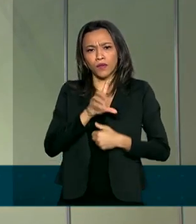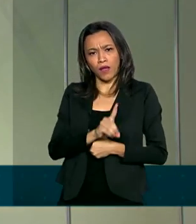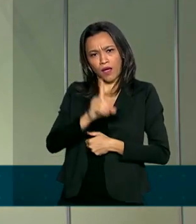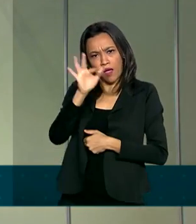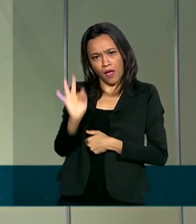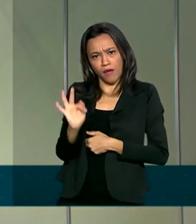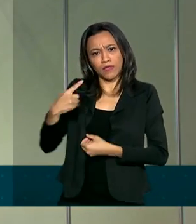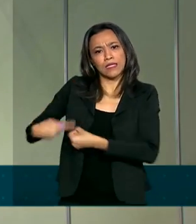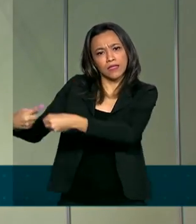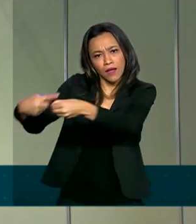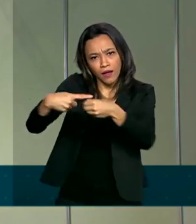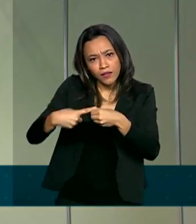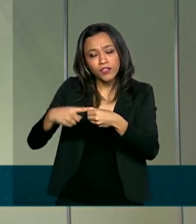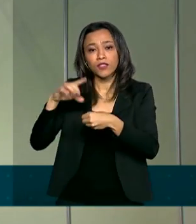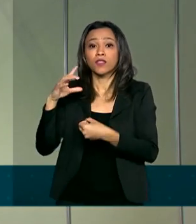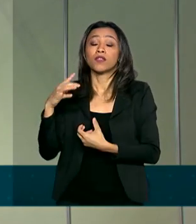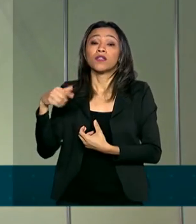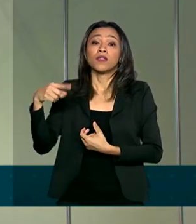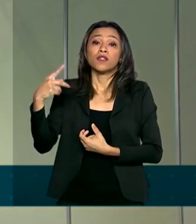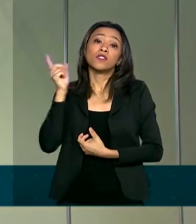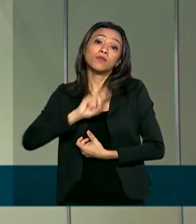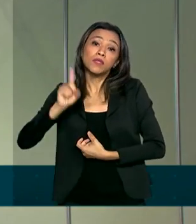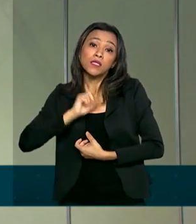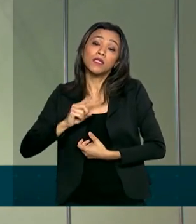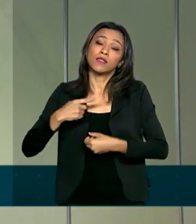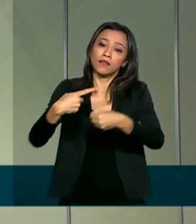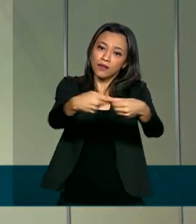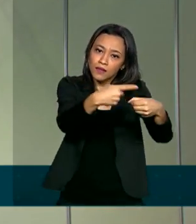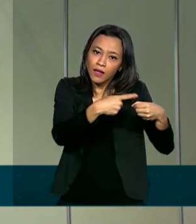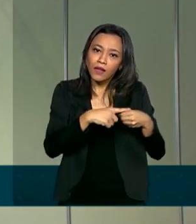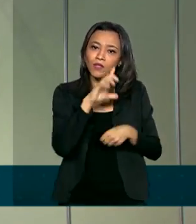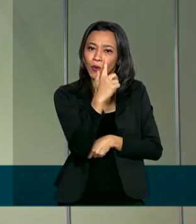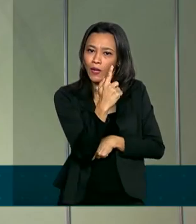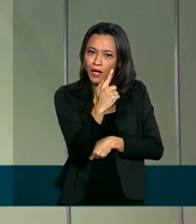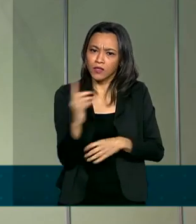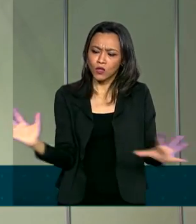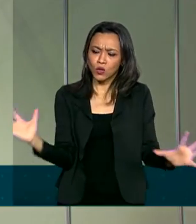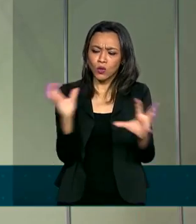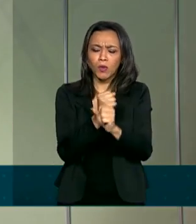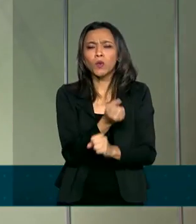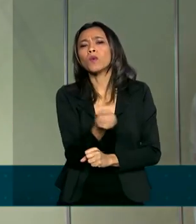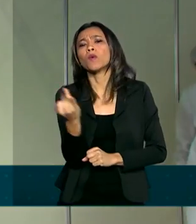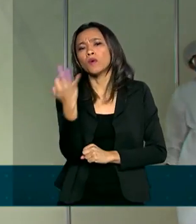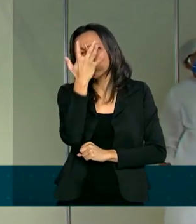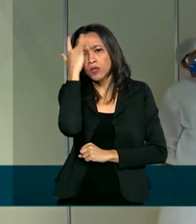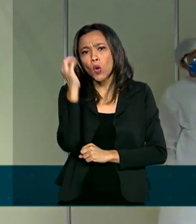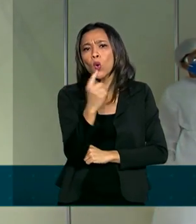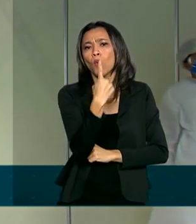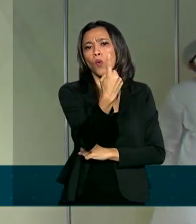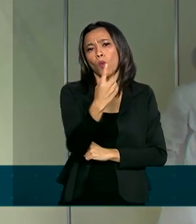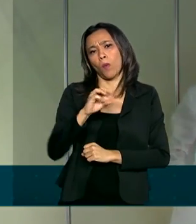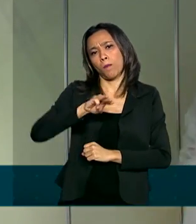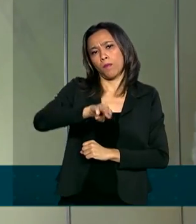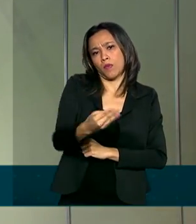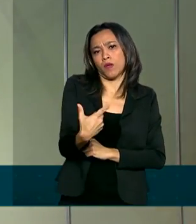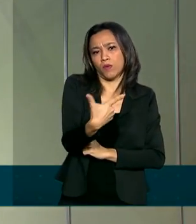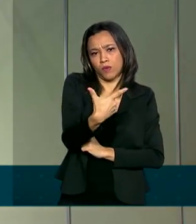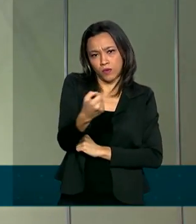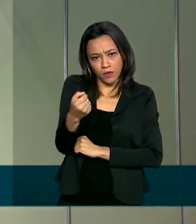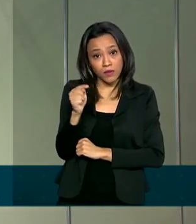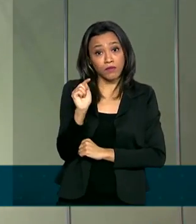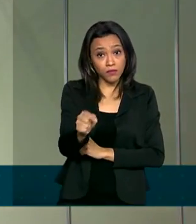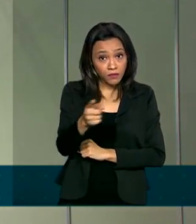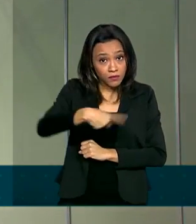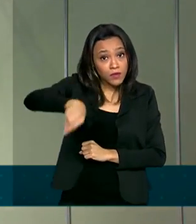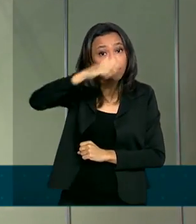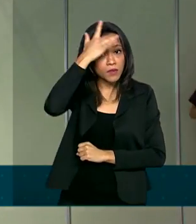cidades de Minas e de Goiás. É uma população estimada de 1 milhão e 200 mil pessoas. A